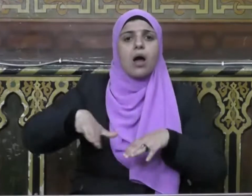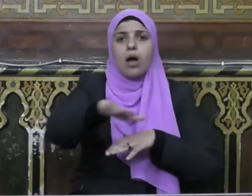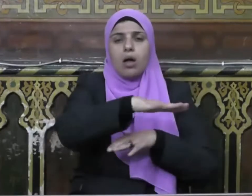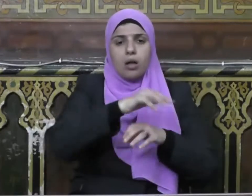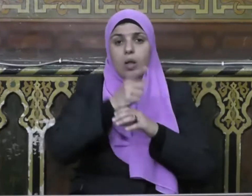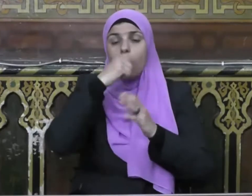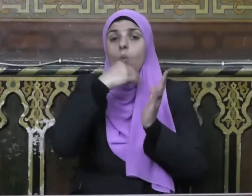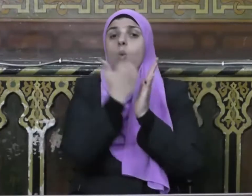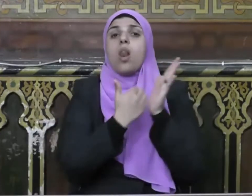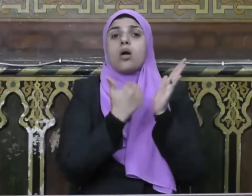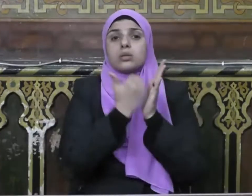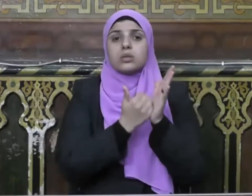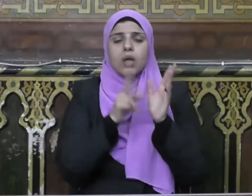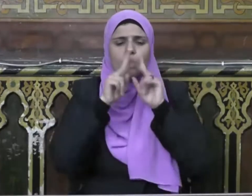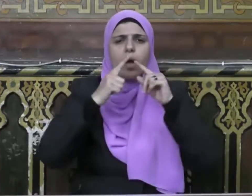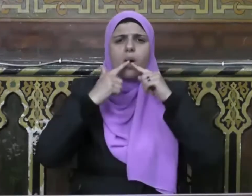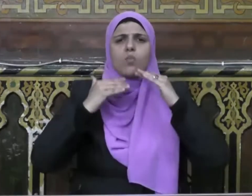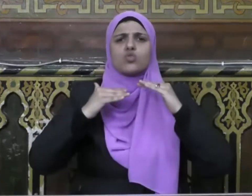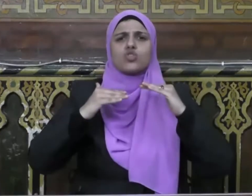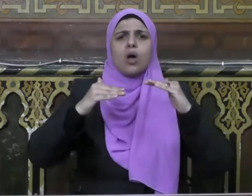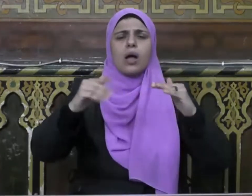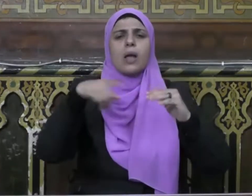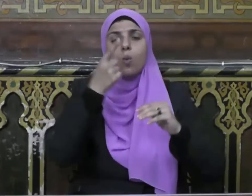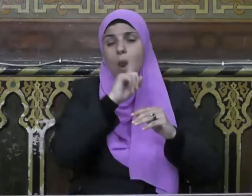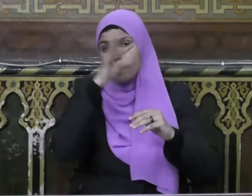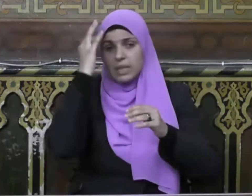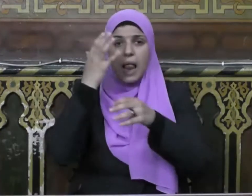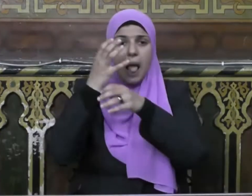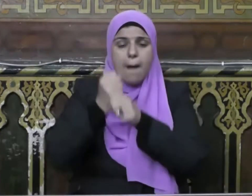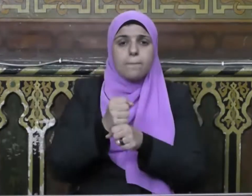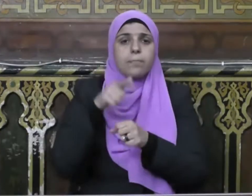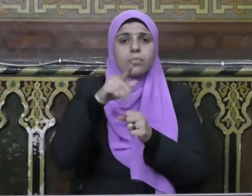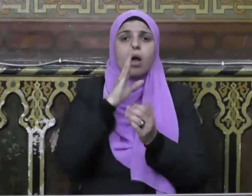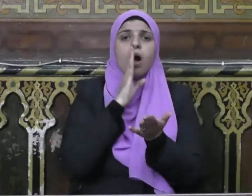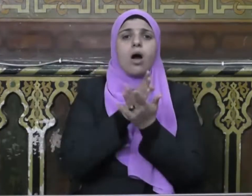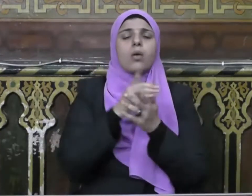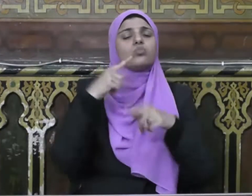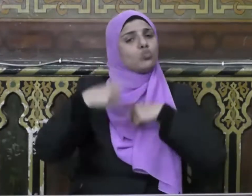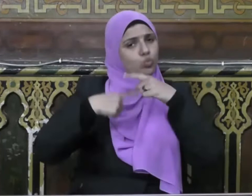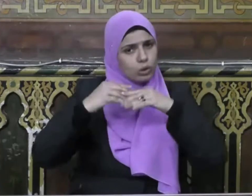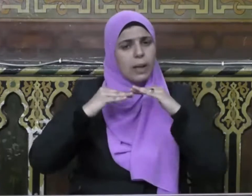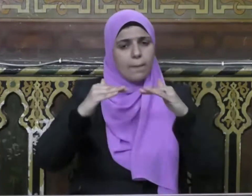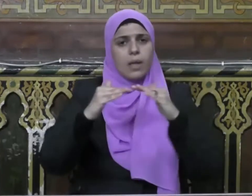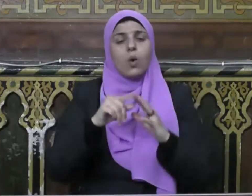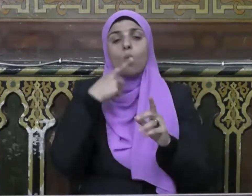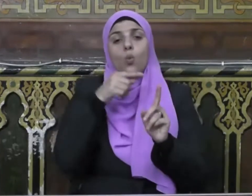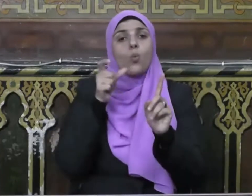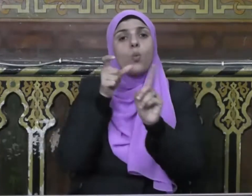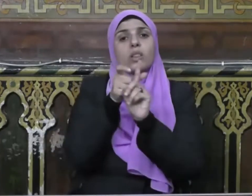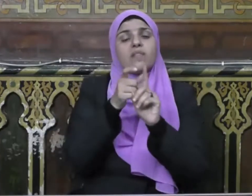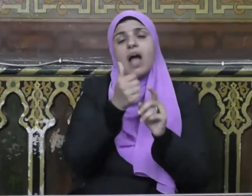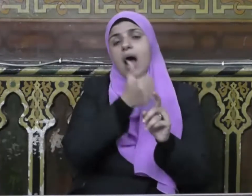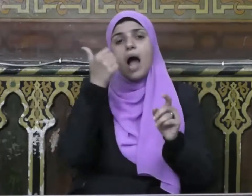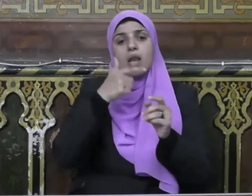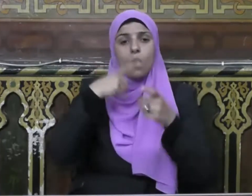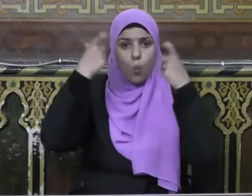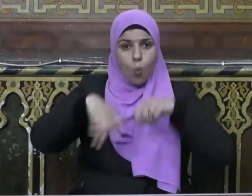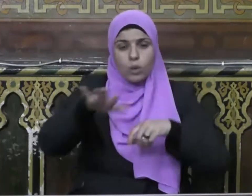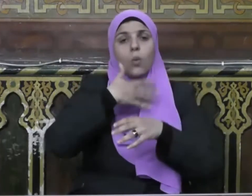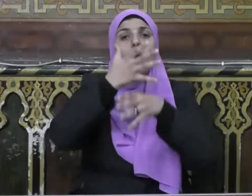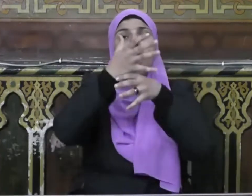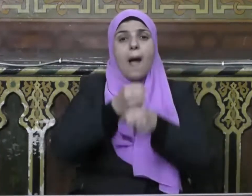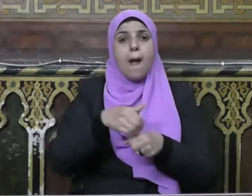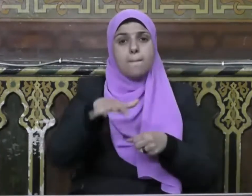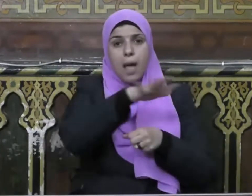عليها والاقتصاد مستقر بلا أمن متحقق مستمر والدفاع عن